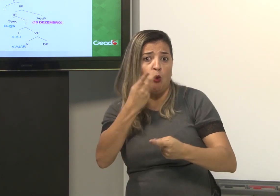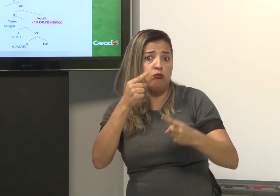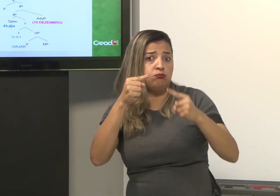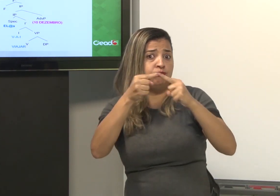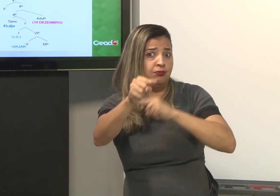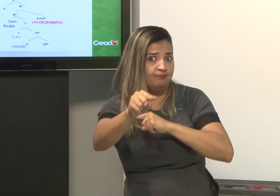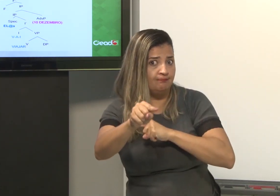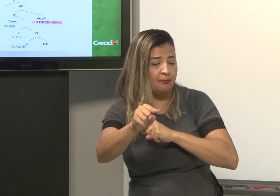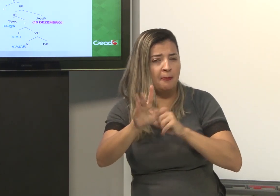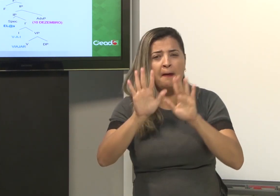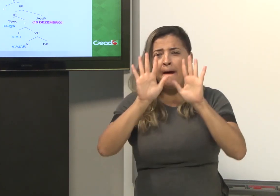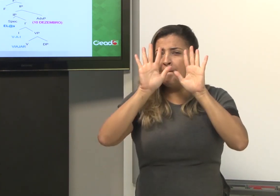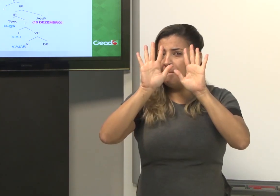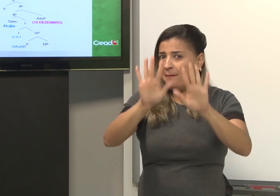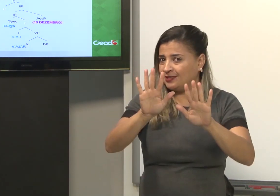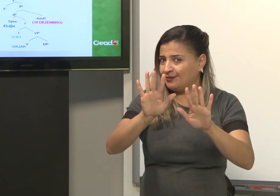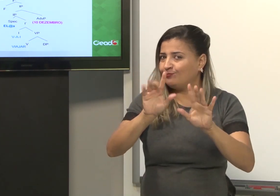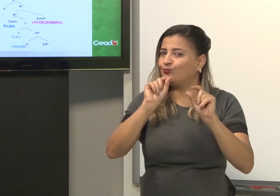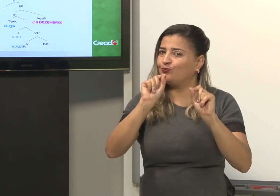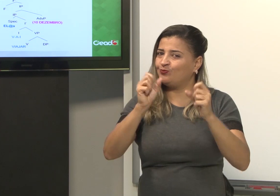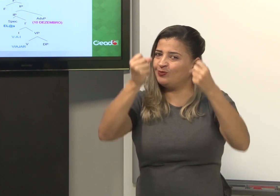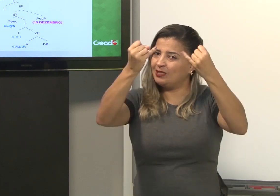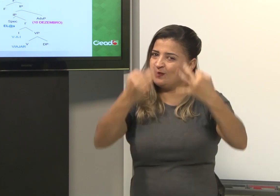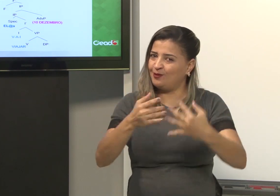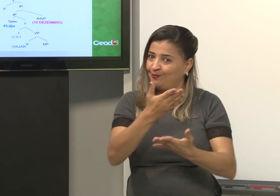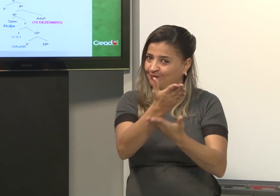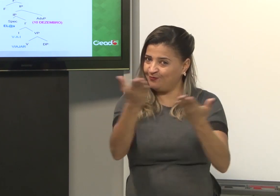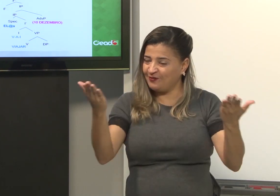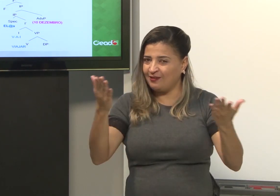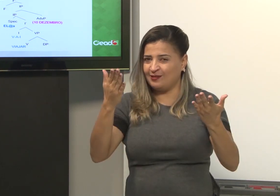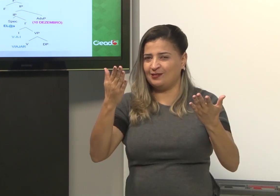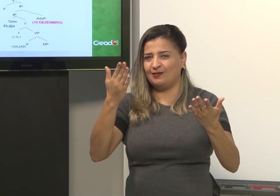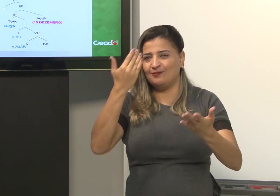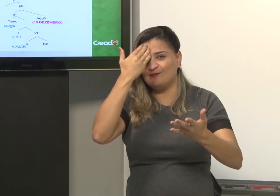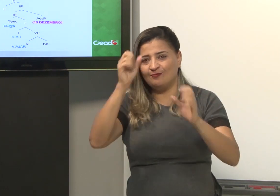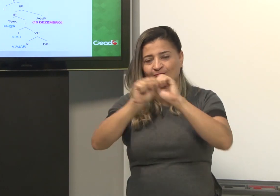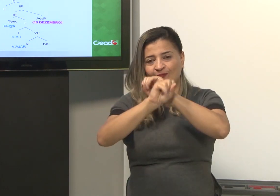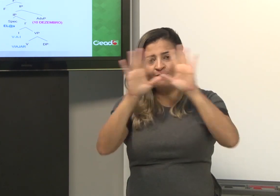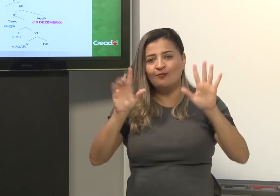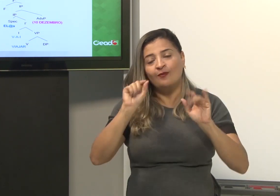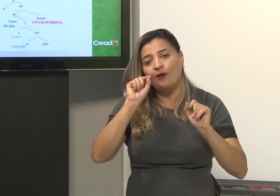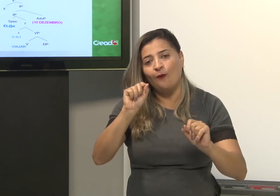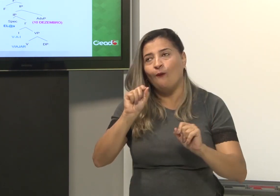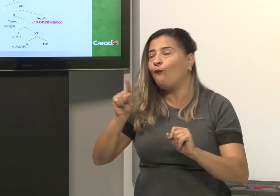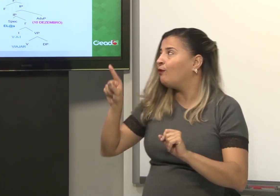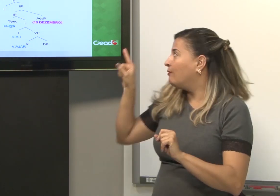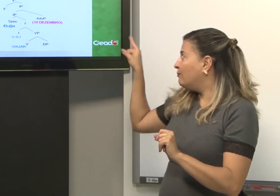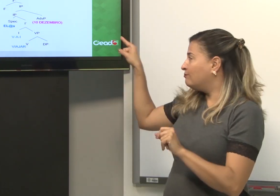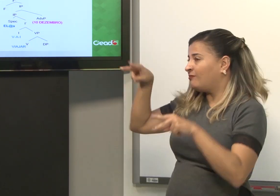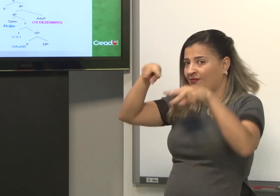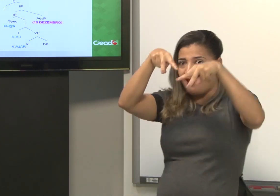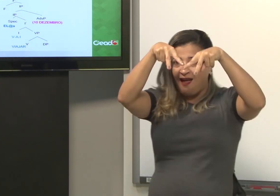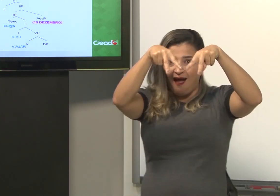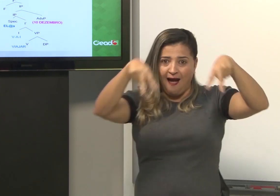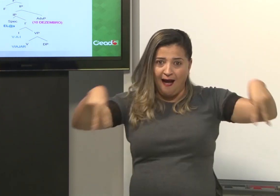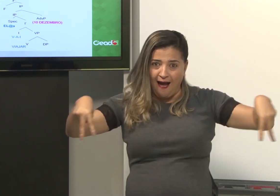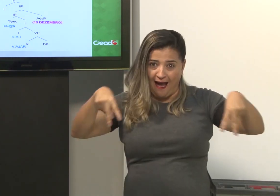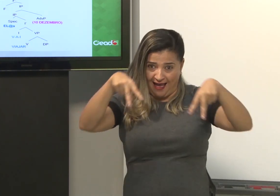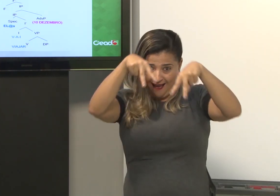como a ordem deve ser feita, o que é aceito, o que concorda ou não. Então para ficar claro para vocês, nós vamos mostrar